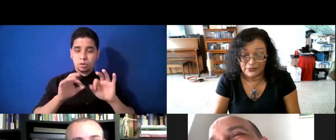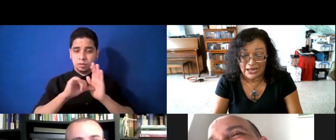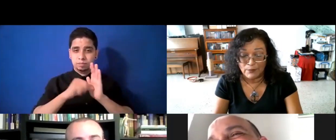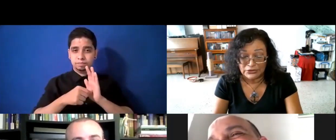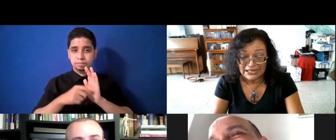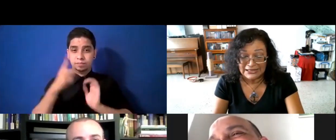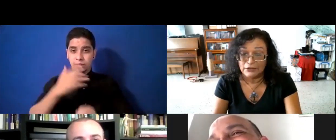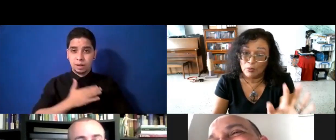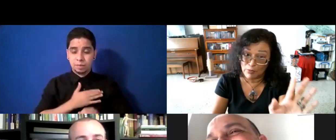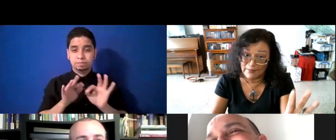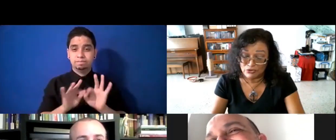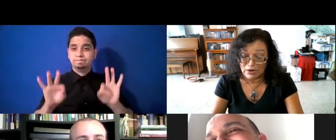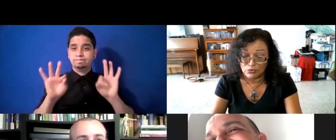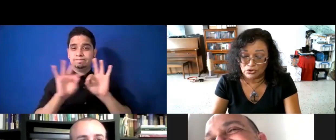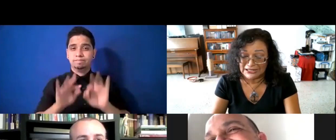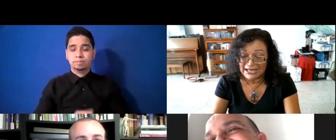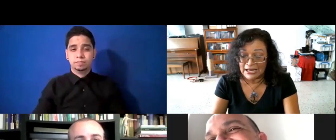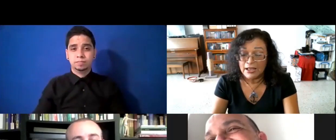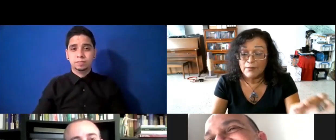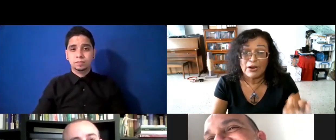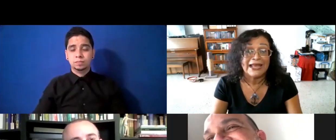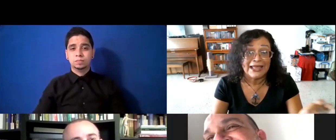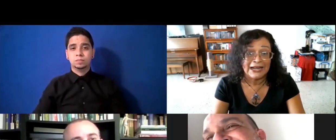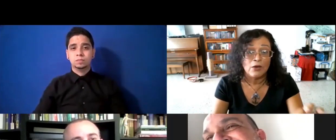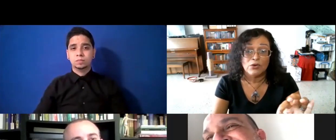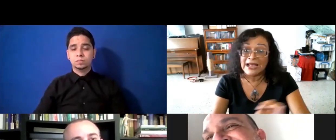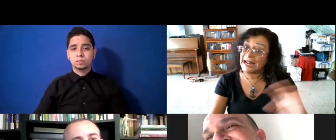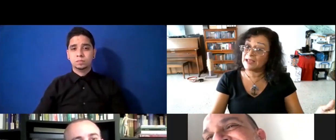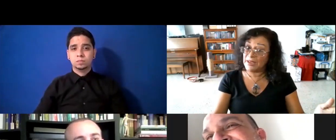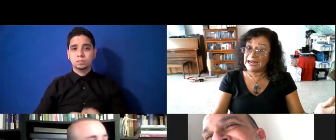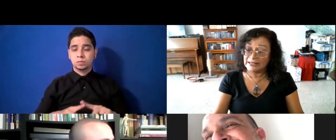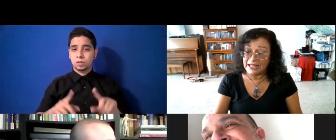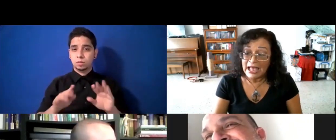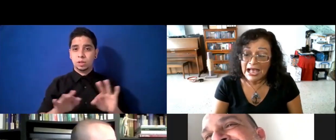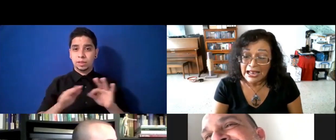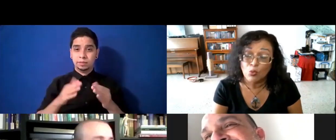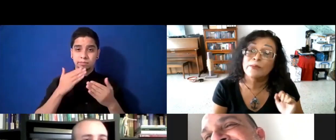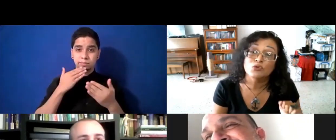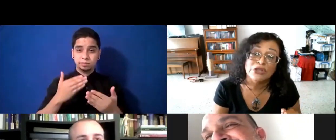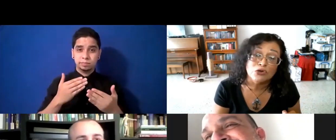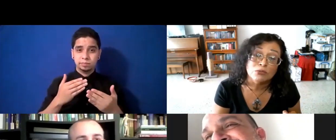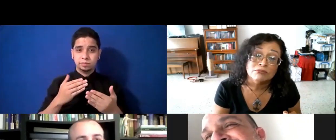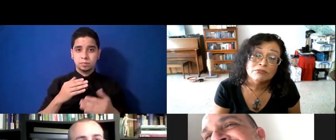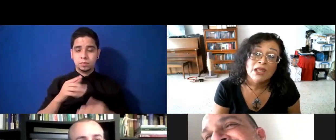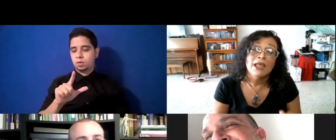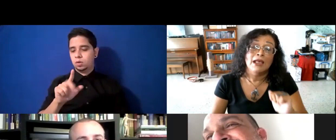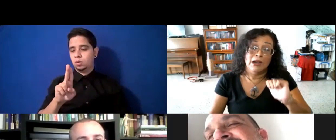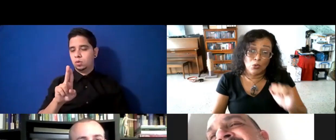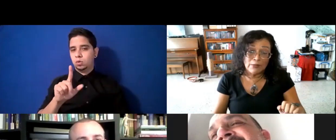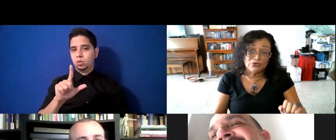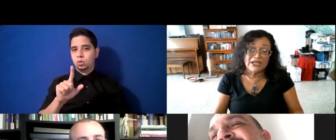es importante, no vamos a mencionar muchos detalles, pero hay que darle unas gracias bien grandes, a Luli Bustillo. Ah, sin